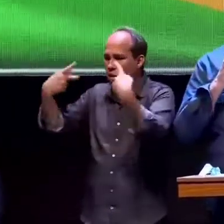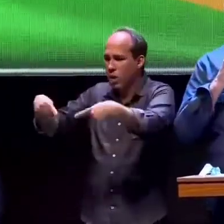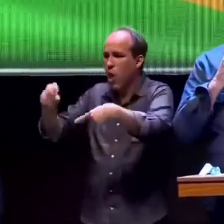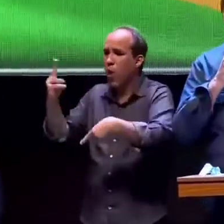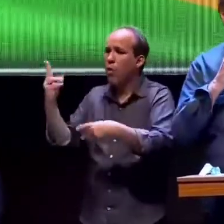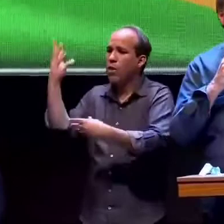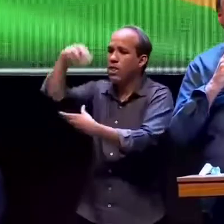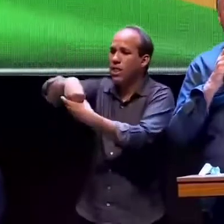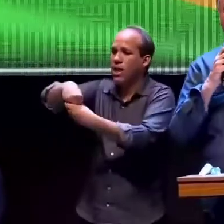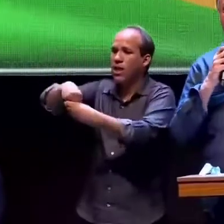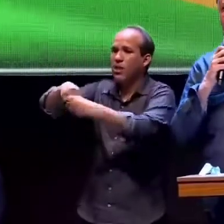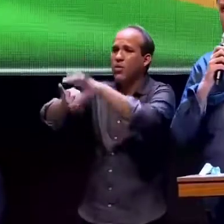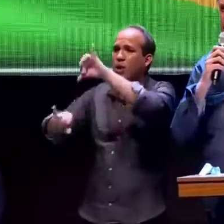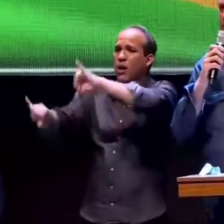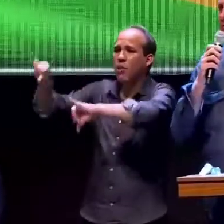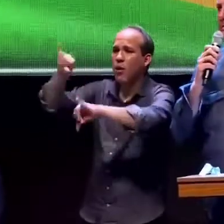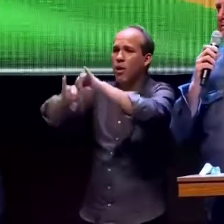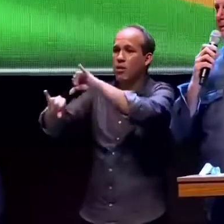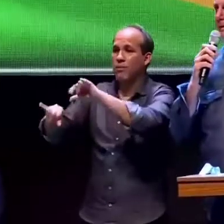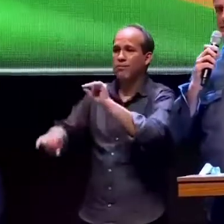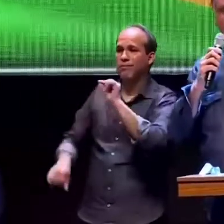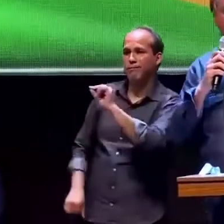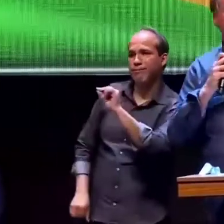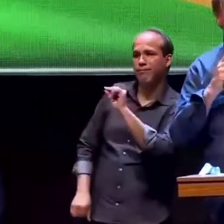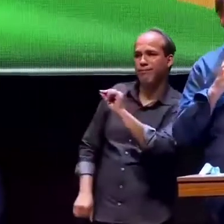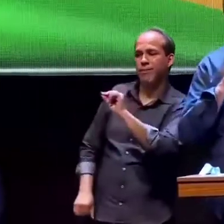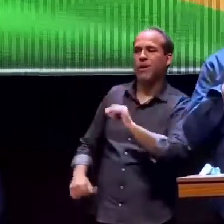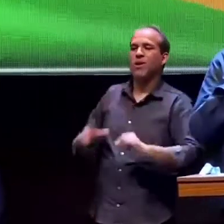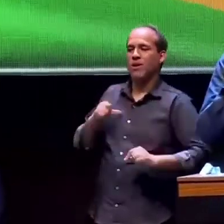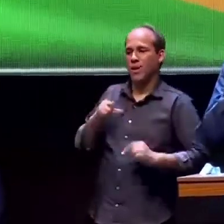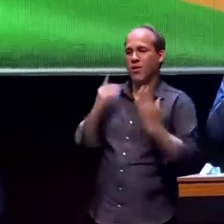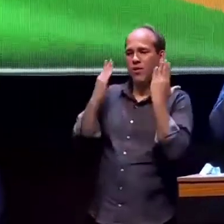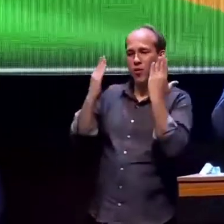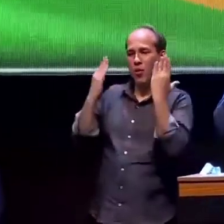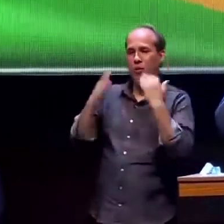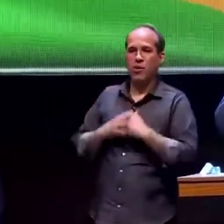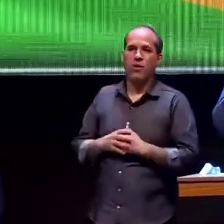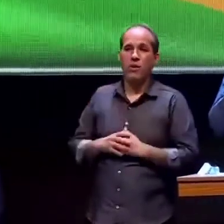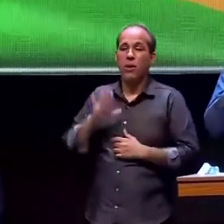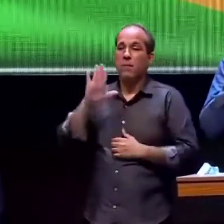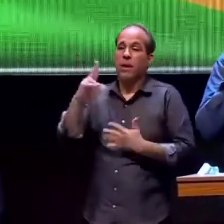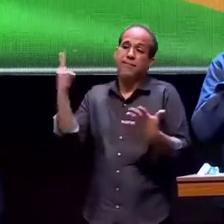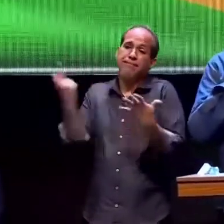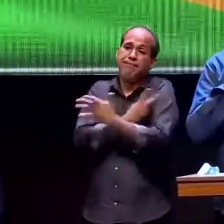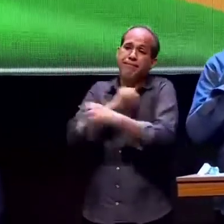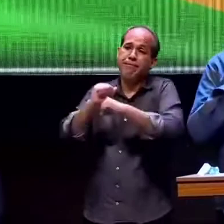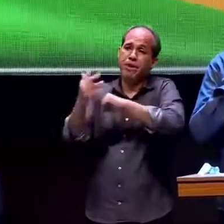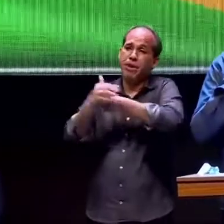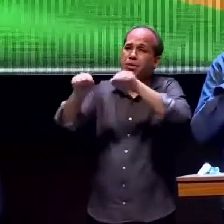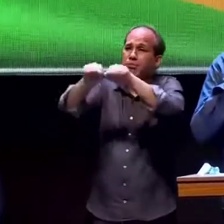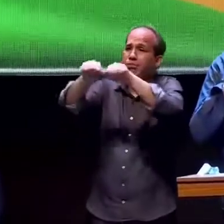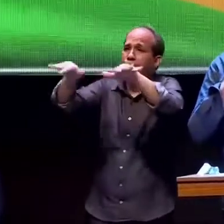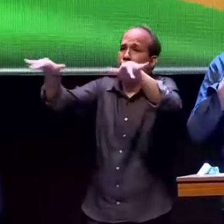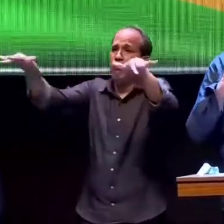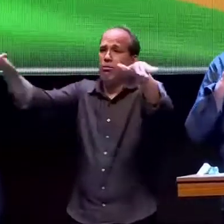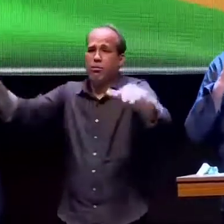eu tenho na minha cabeça de onde ele veio e para aqui mas ele está aí está aí de nós